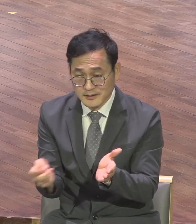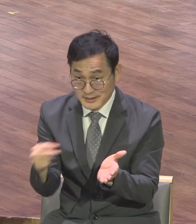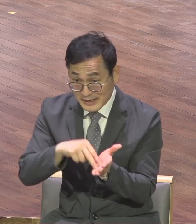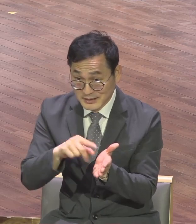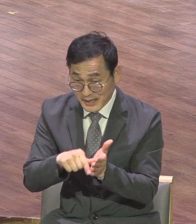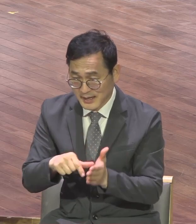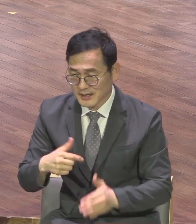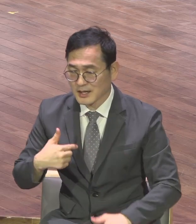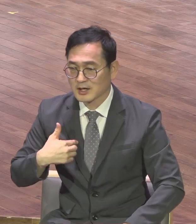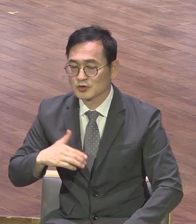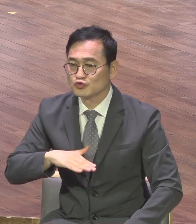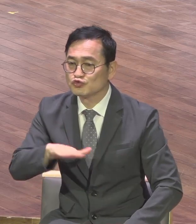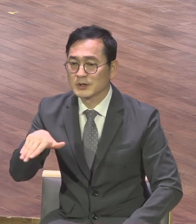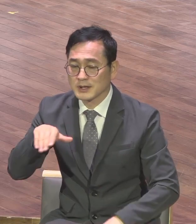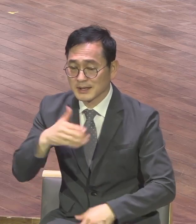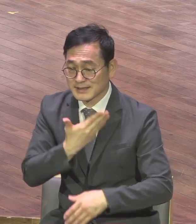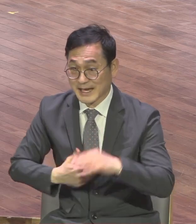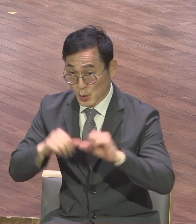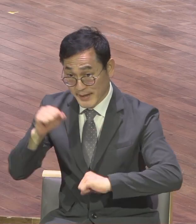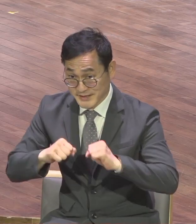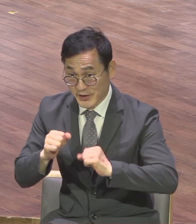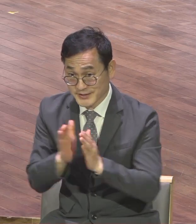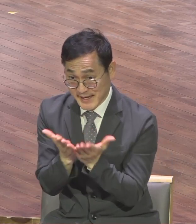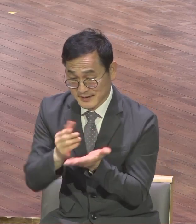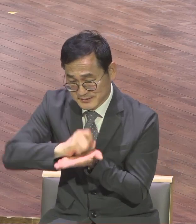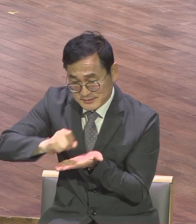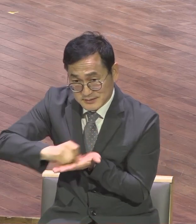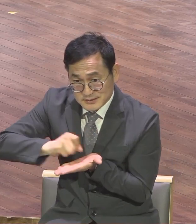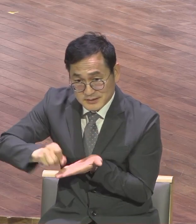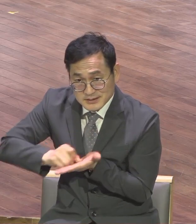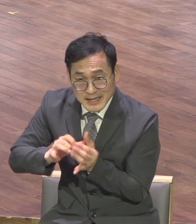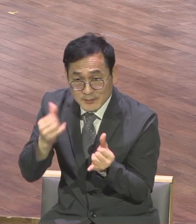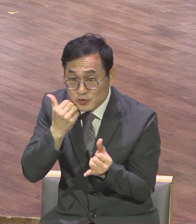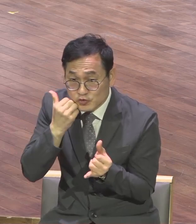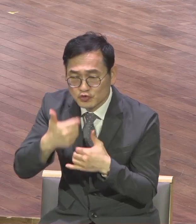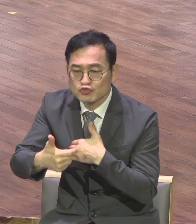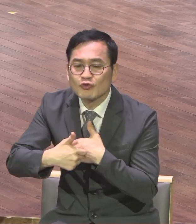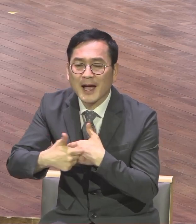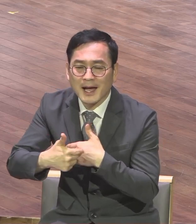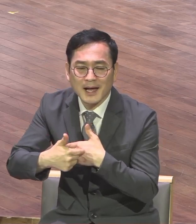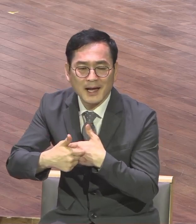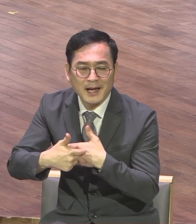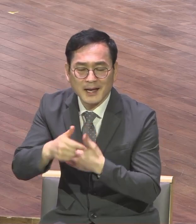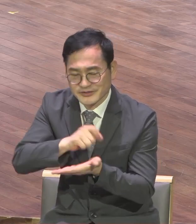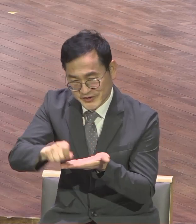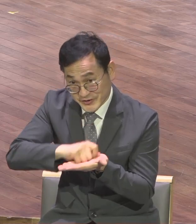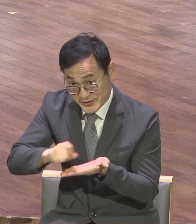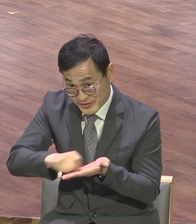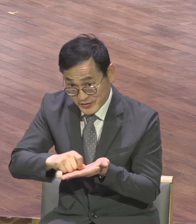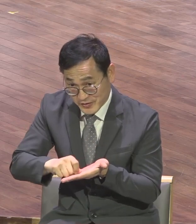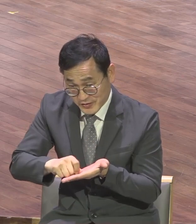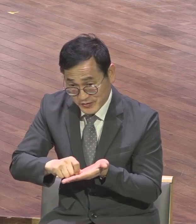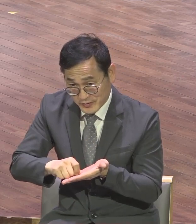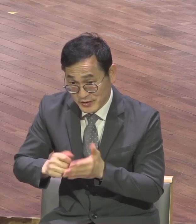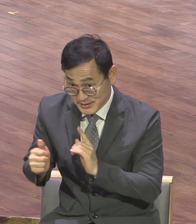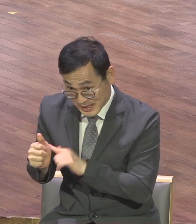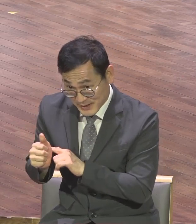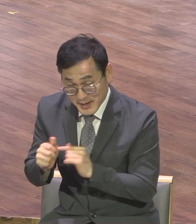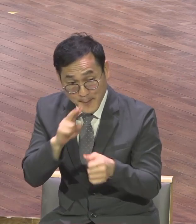행전의 저자가 누가 입니다 누가 의사지요 누가가 지금 바울과 함께 하고 있었어요